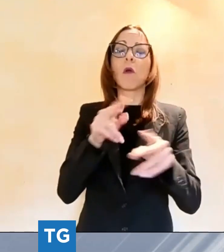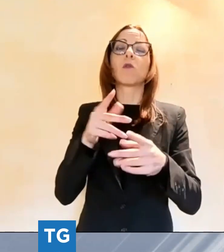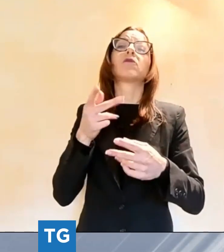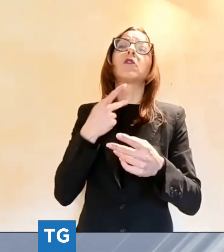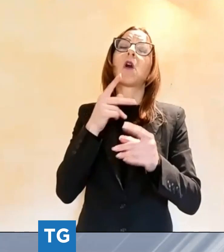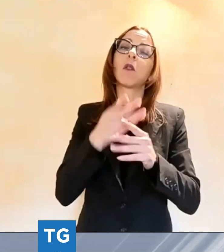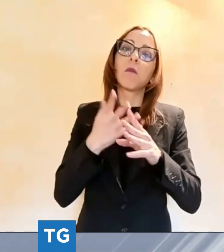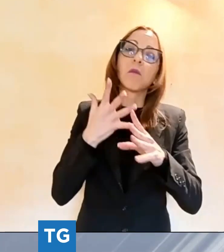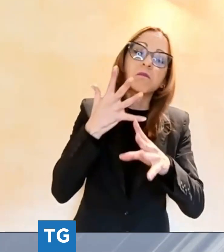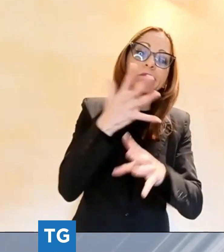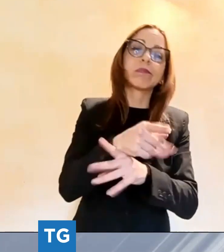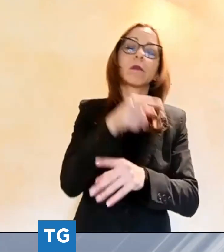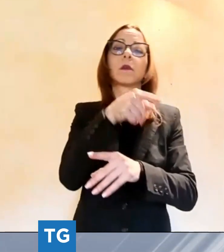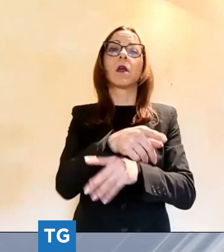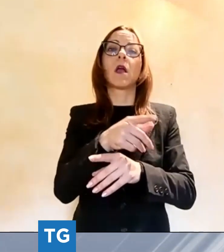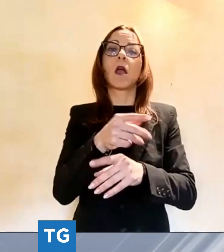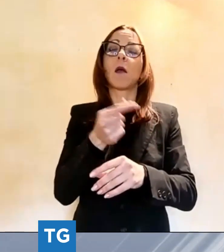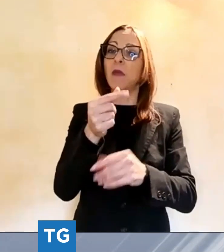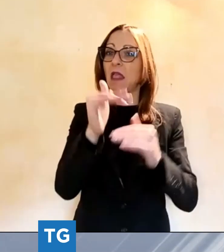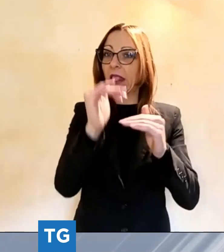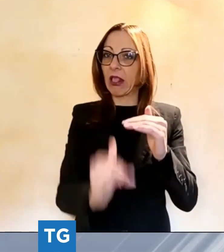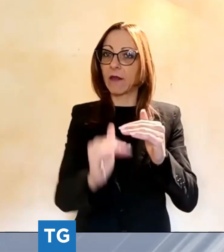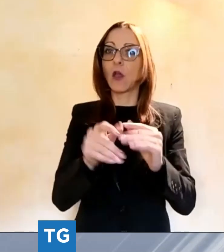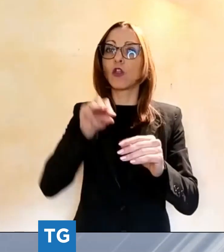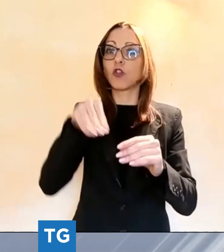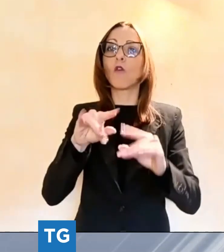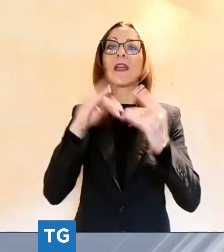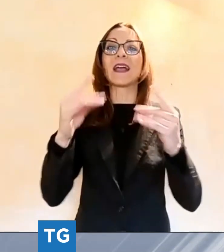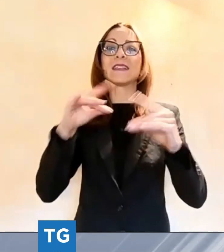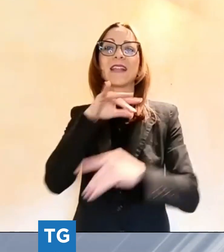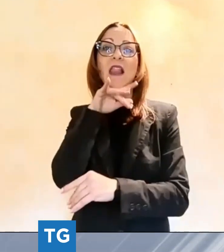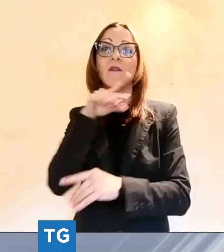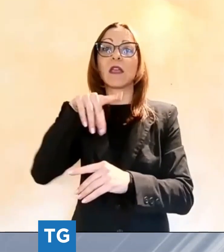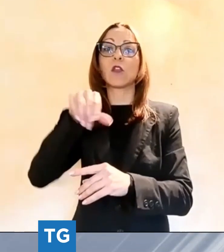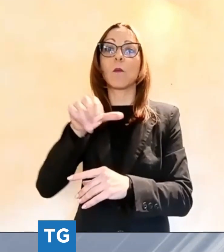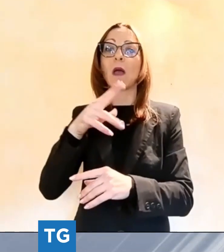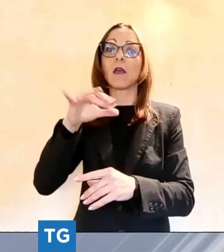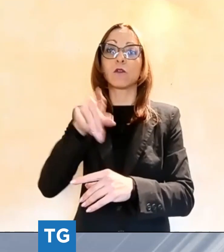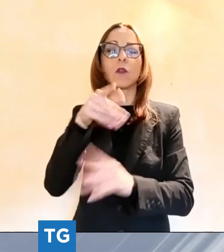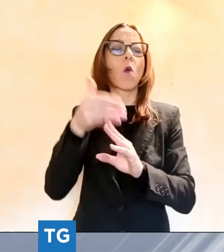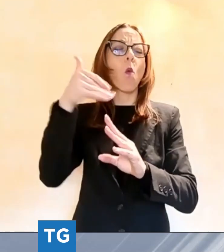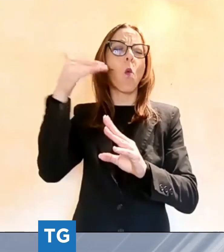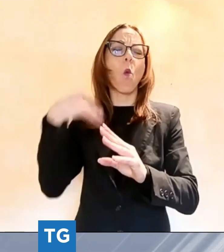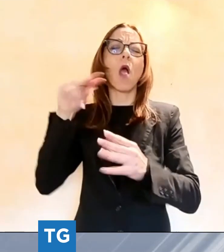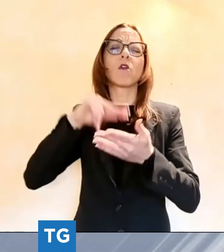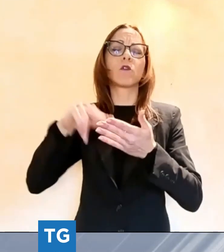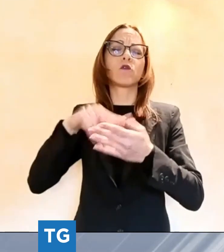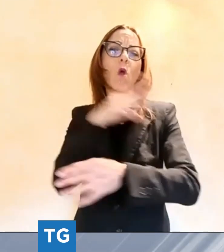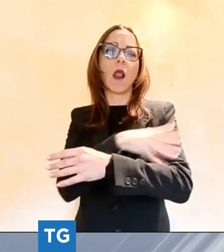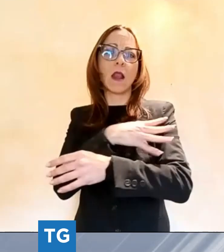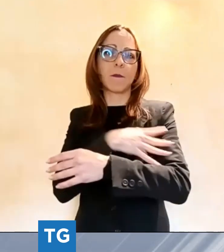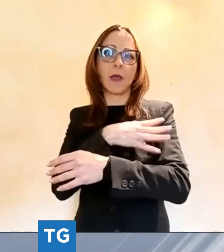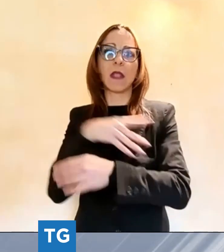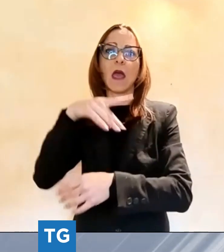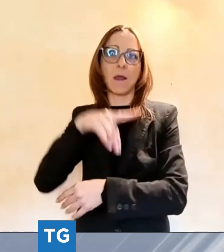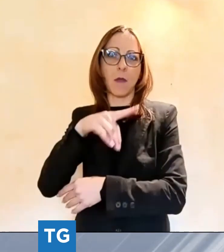Castelvecchio Pascoli all'interno di quella che un tempo era la scuola elementare Mario Pascoli, dismessa da anni. La ristrutturazione sarà interamente